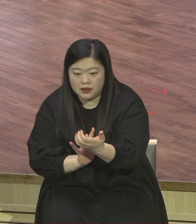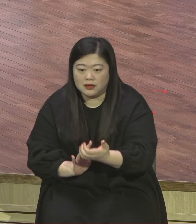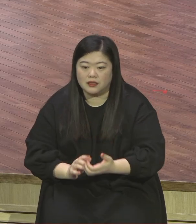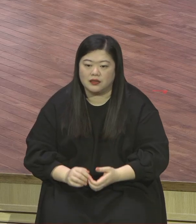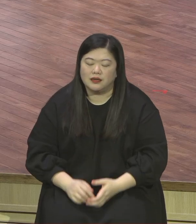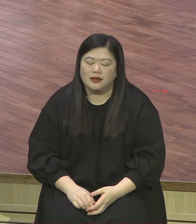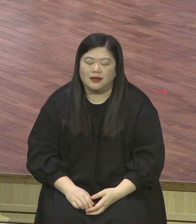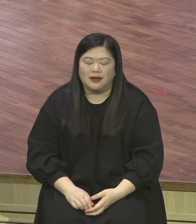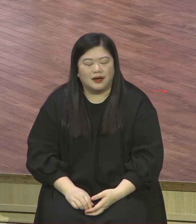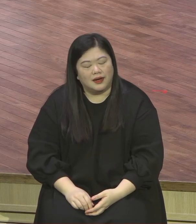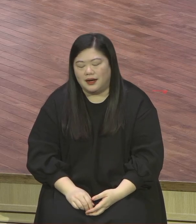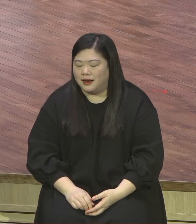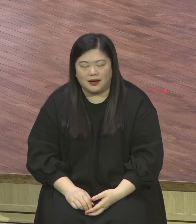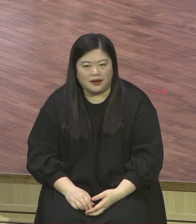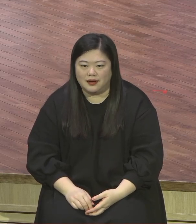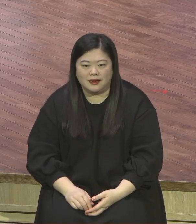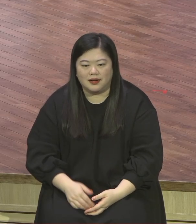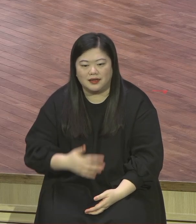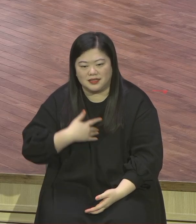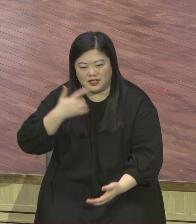이야 내가 다음 주에 것도 안 보겠죠.